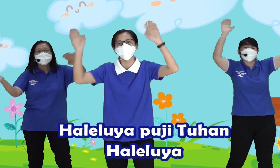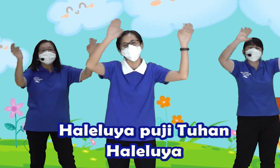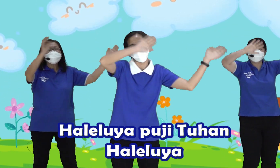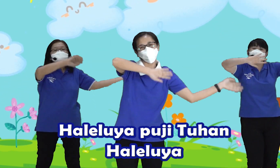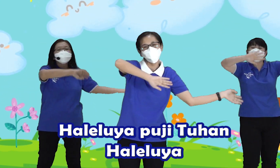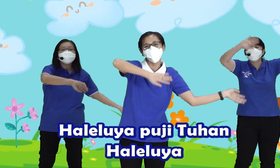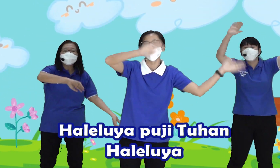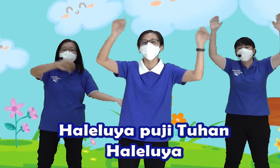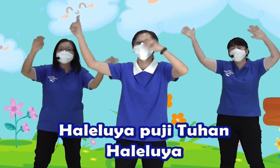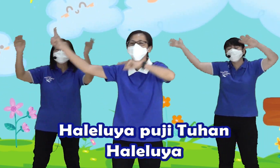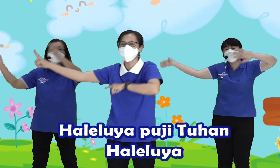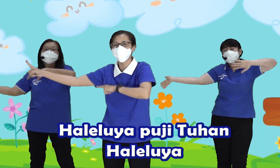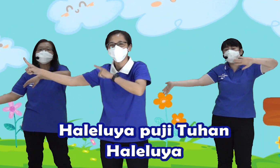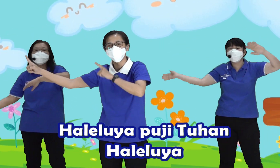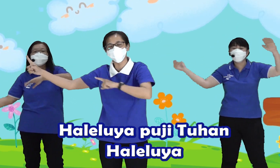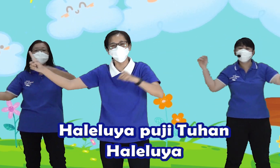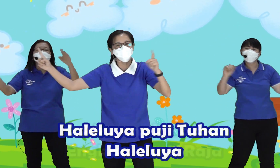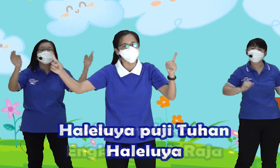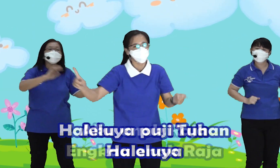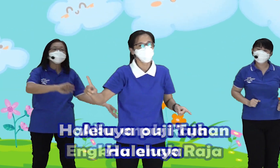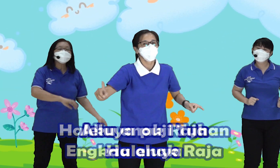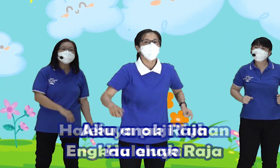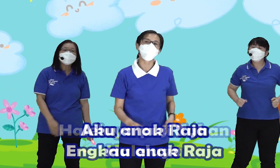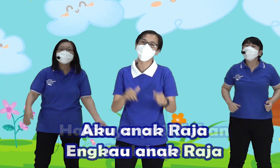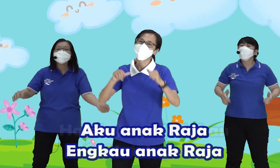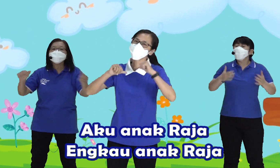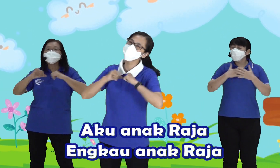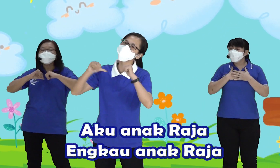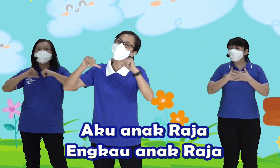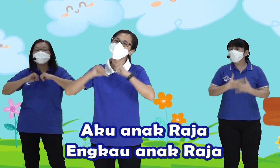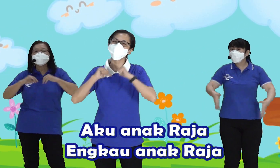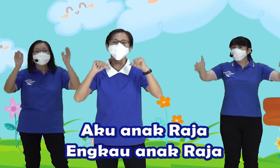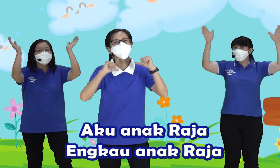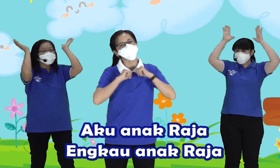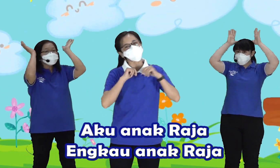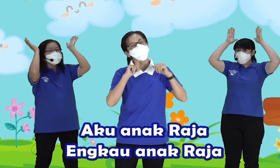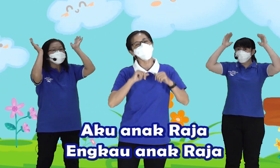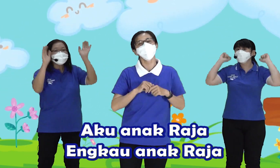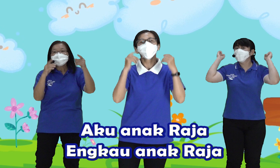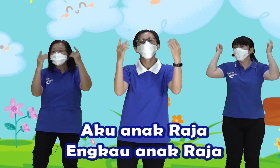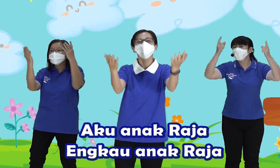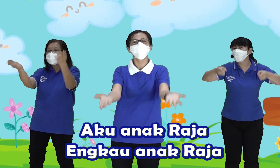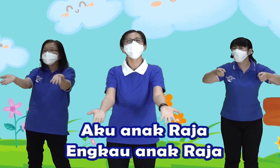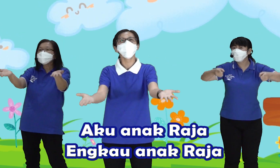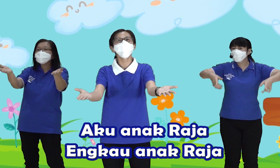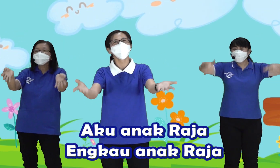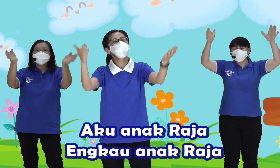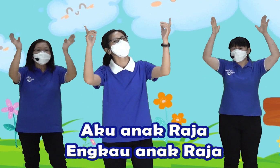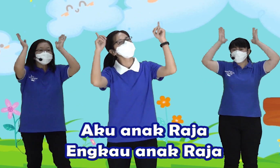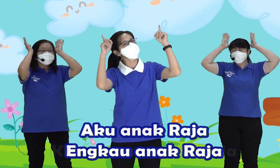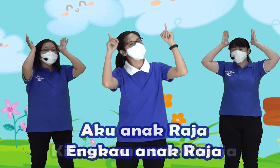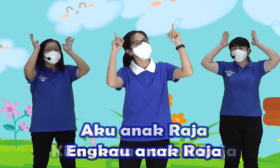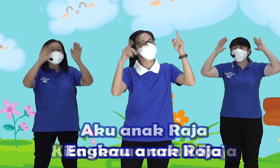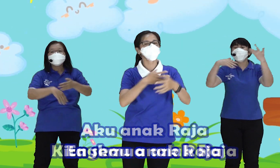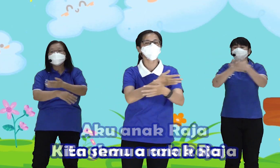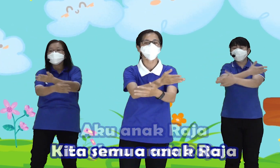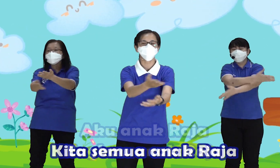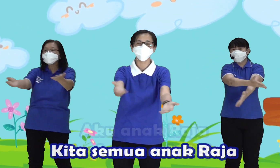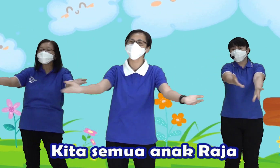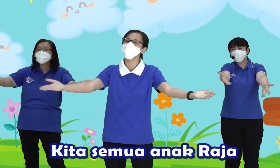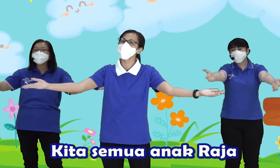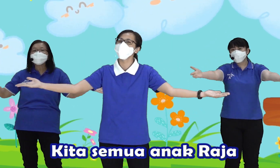Puji Tuhan Haleluya Aku anak raja Engkau anak raja